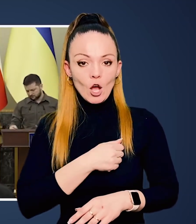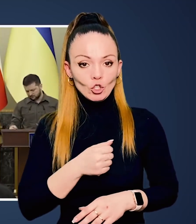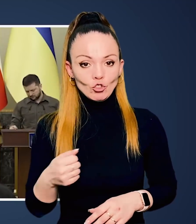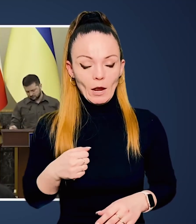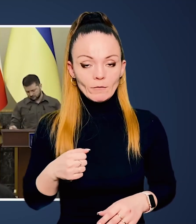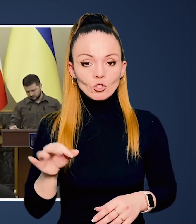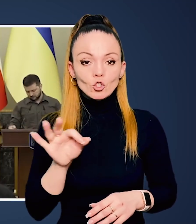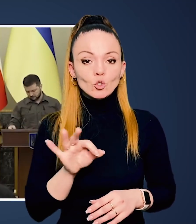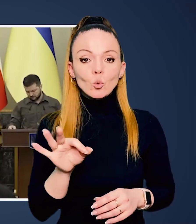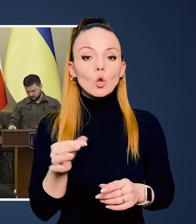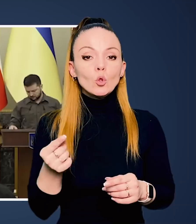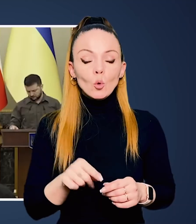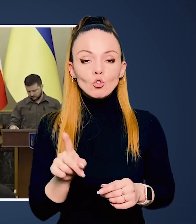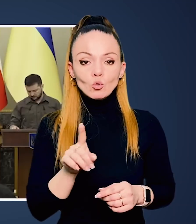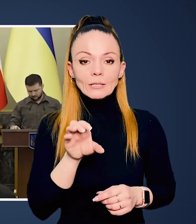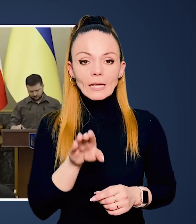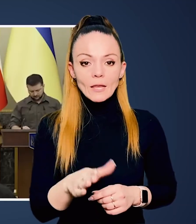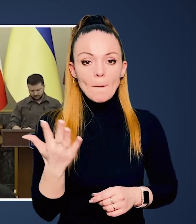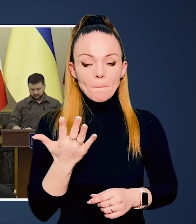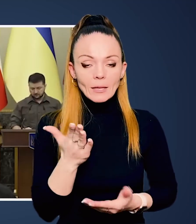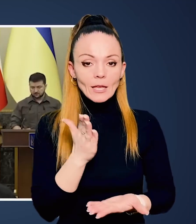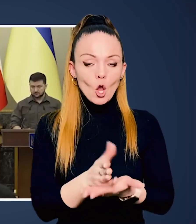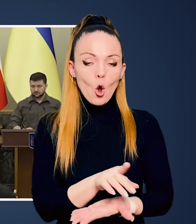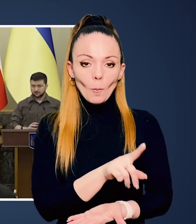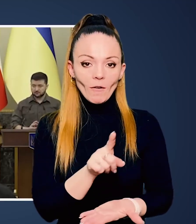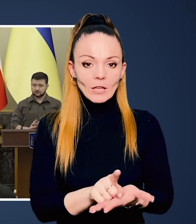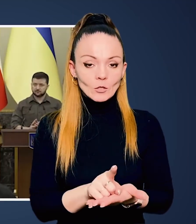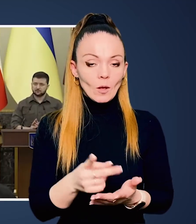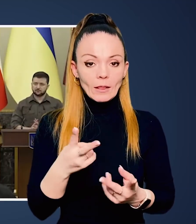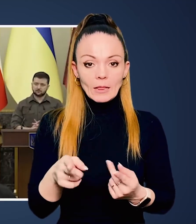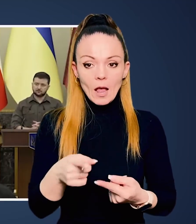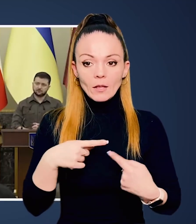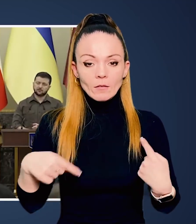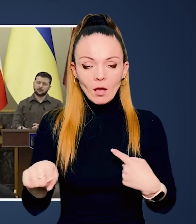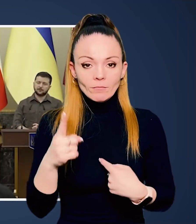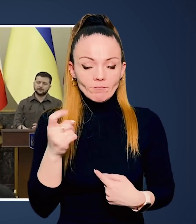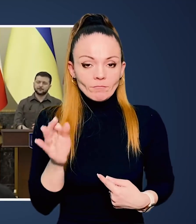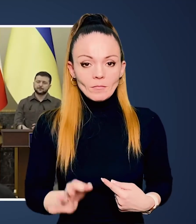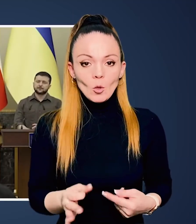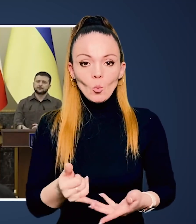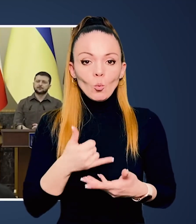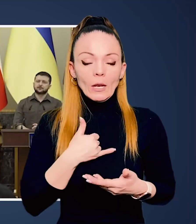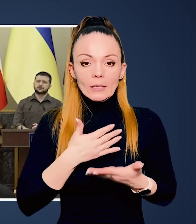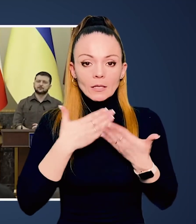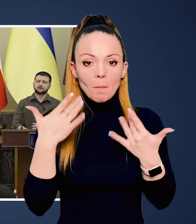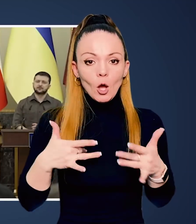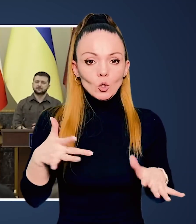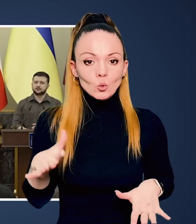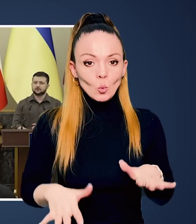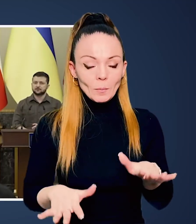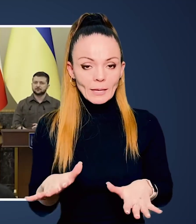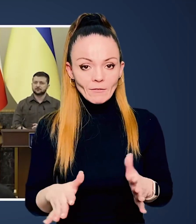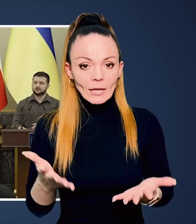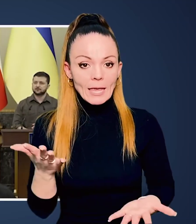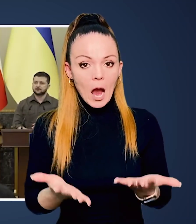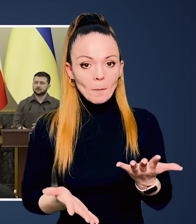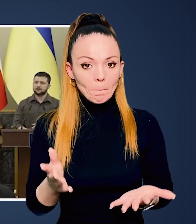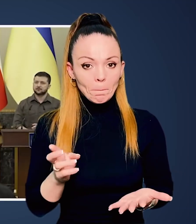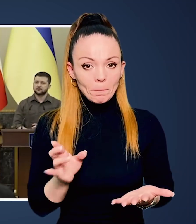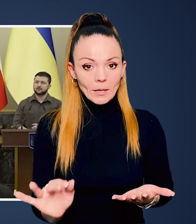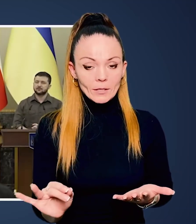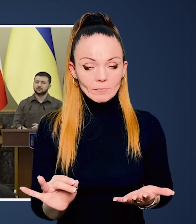останньо також підтверджена в Варшаві, щодо того, що стаття п'ята є обов'язковою, вона для нас однозначна. І ми не маємо